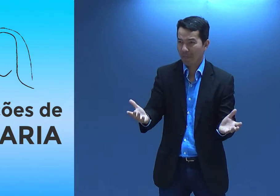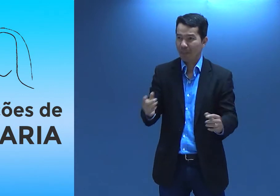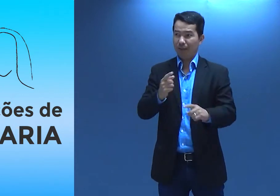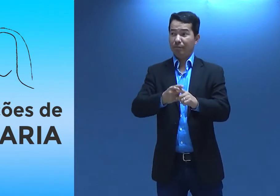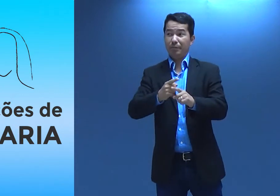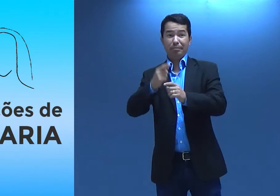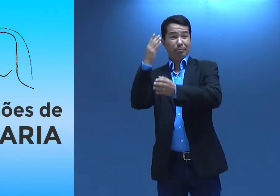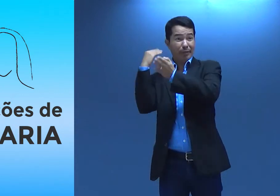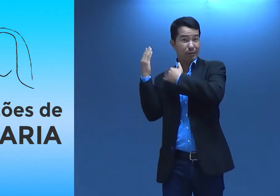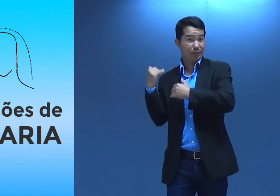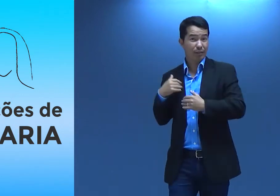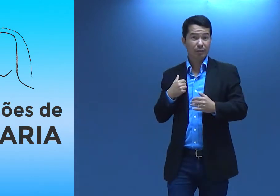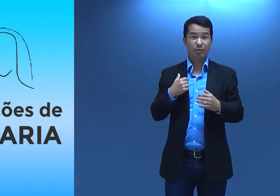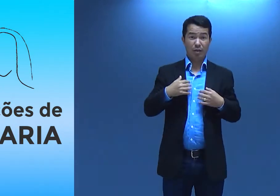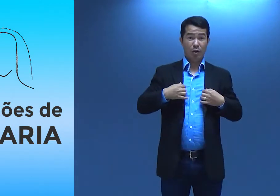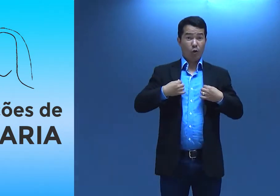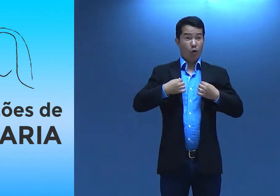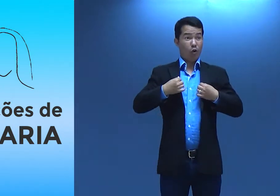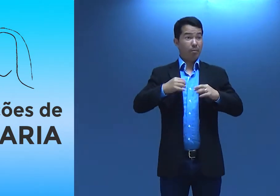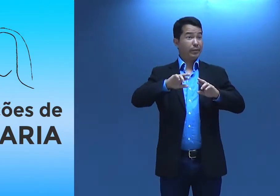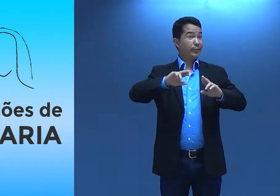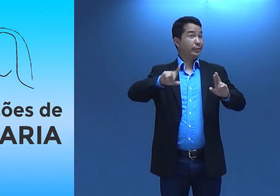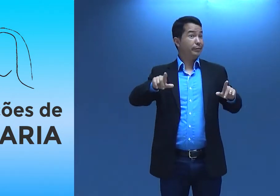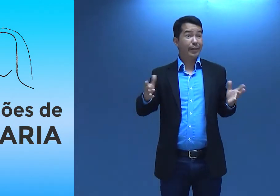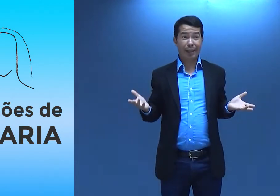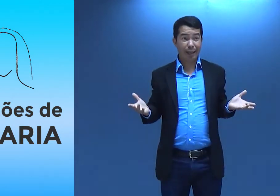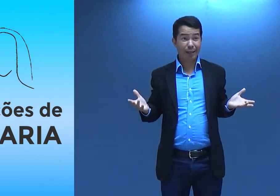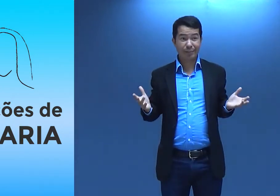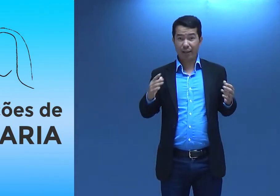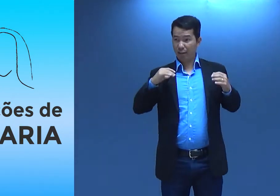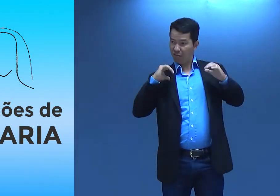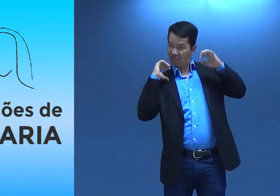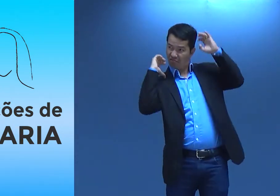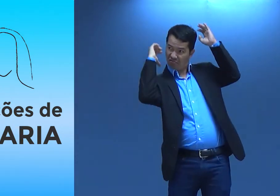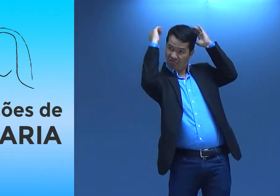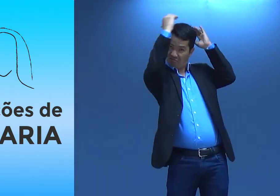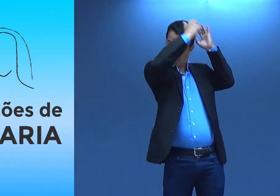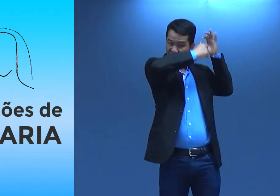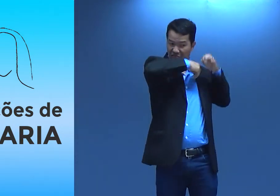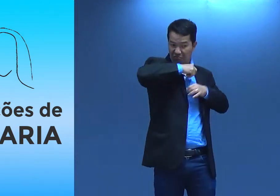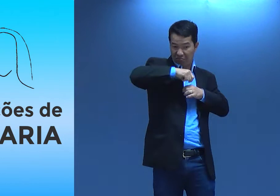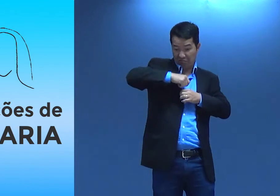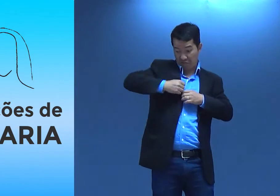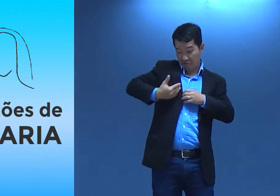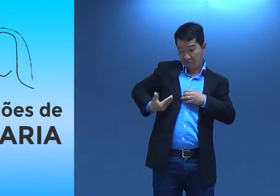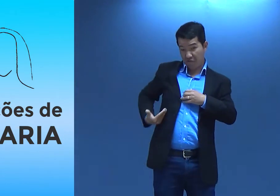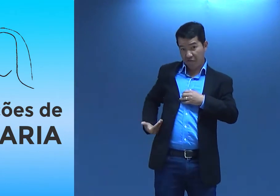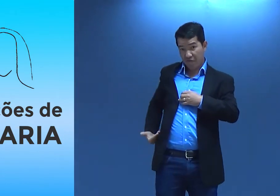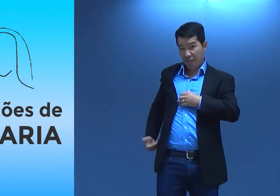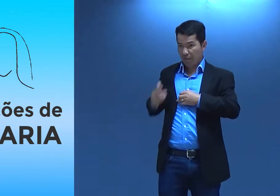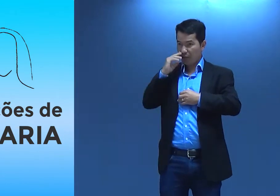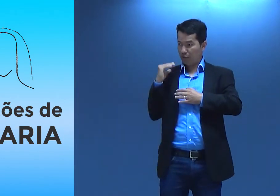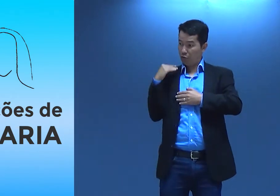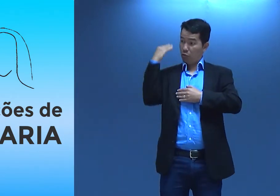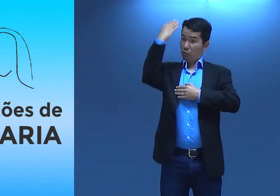por quê? Então porque no passado a roupa era diferente, então as mulheres usavam ali um pano na